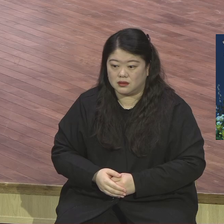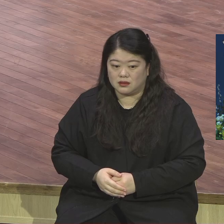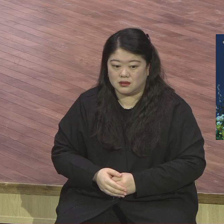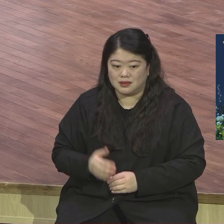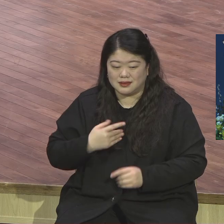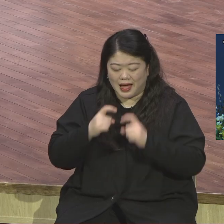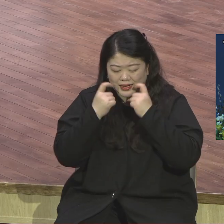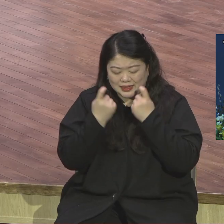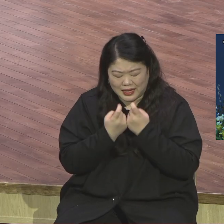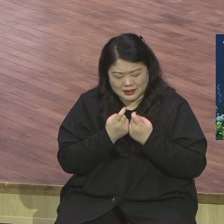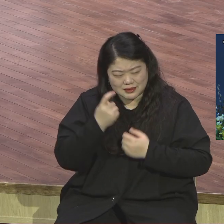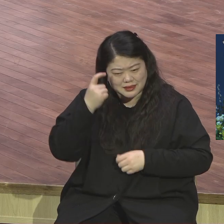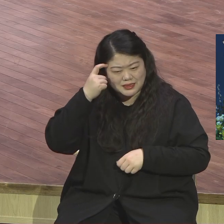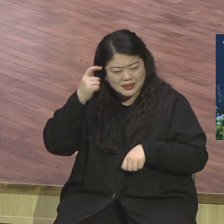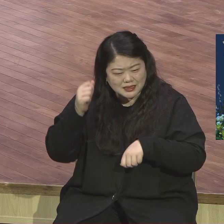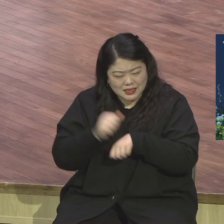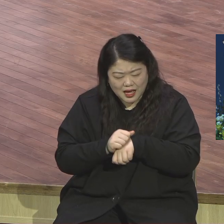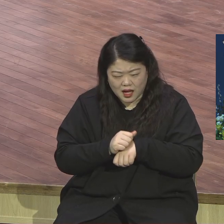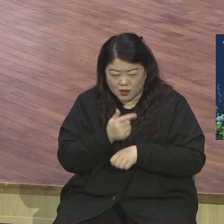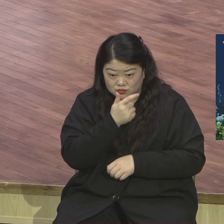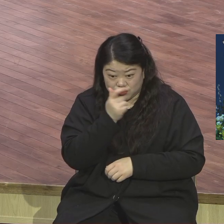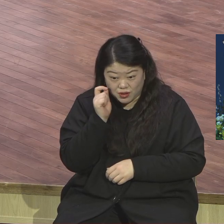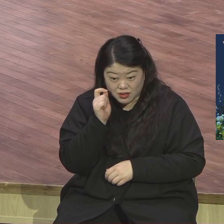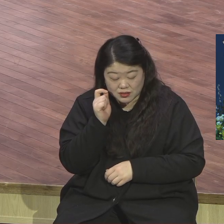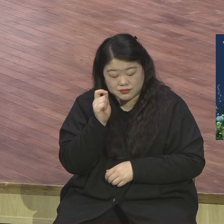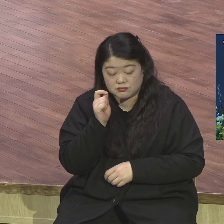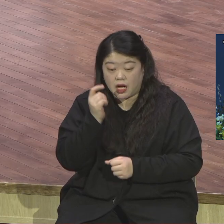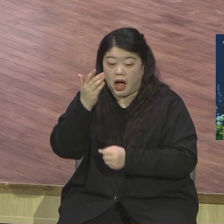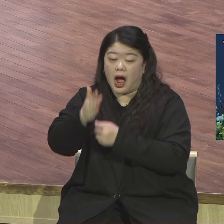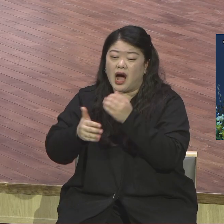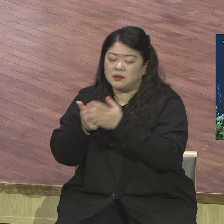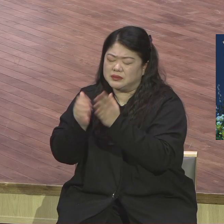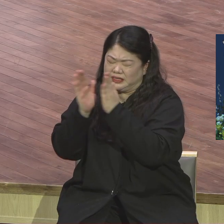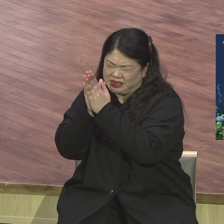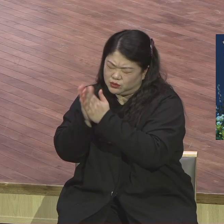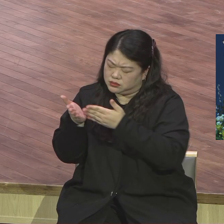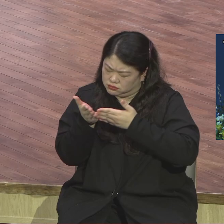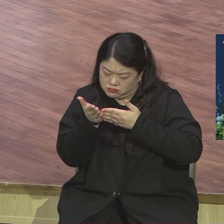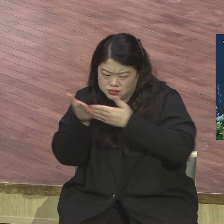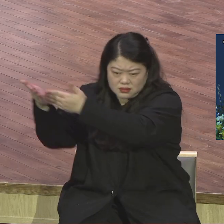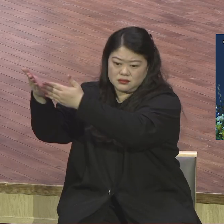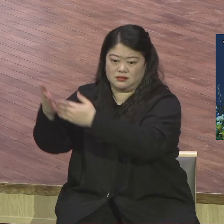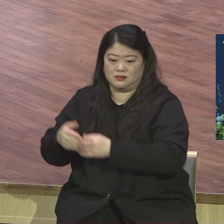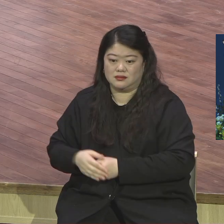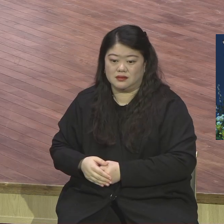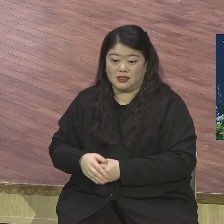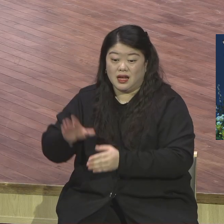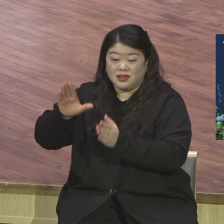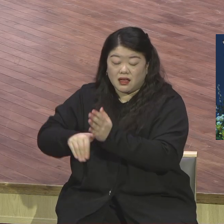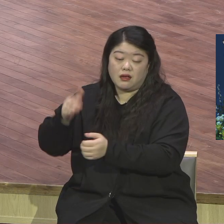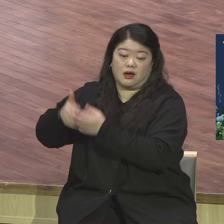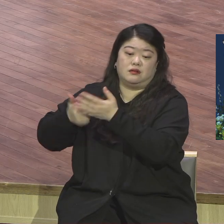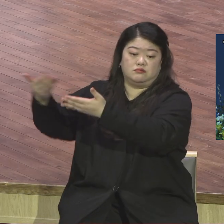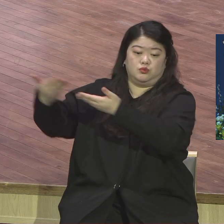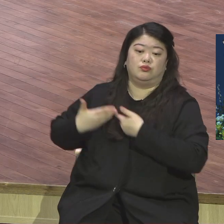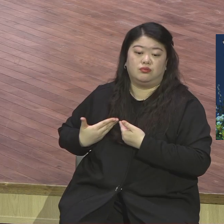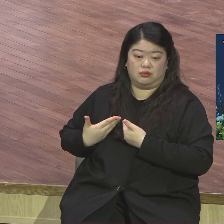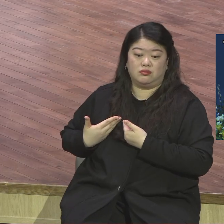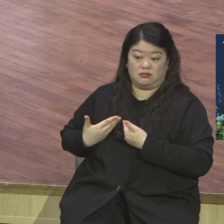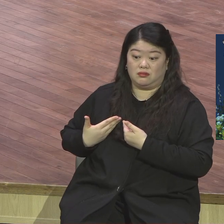부족하냐 후위 주시고 부딪지 하시는 하나님께 구하라 그랬잖아요 하나님께 구하시기 바랍니다 기도하면